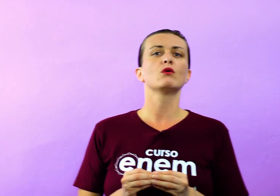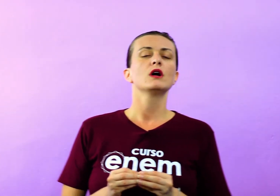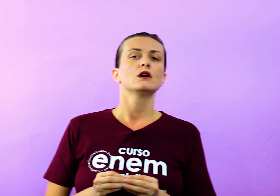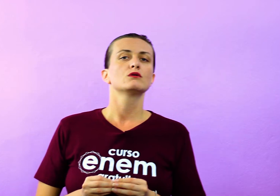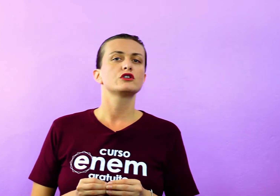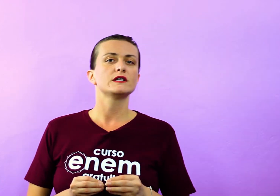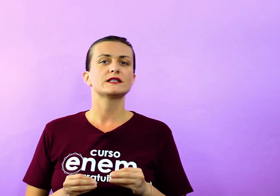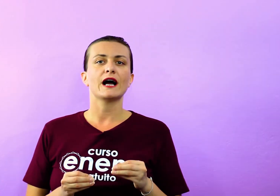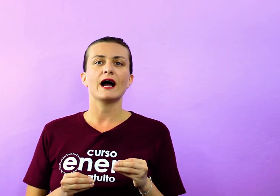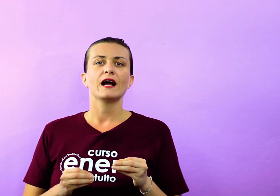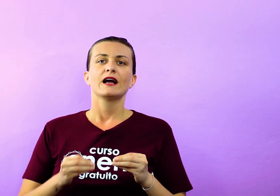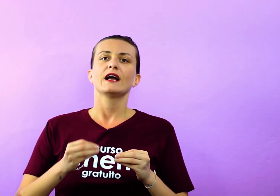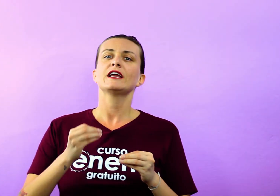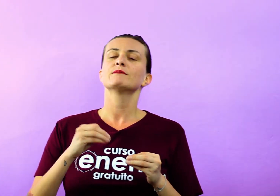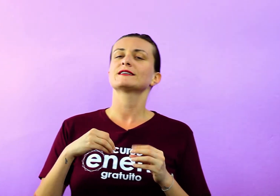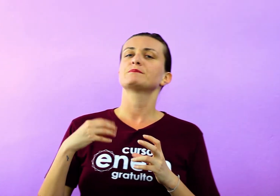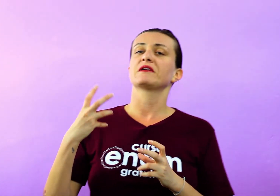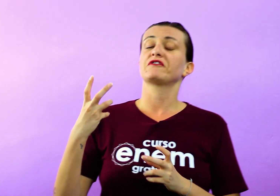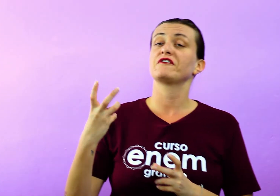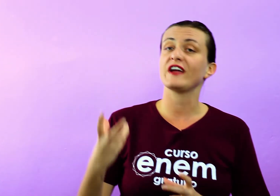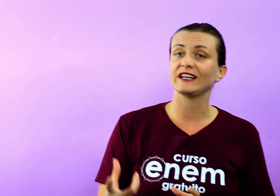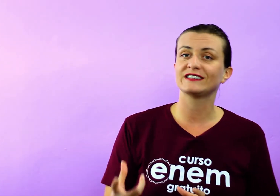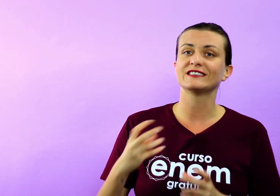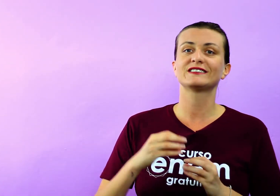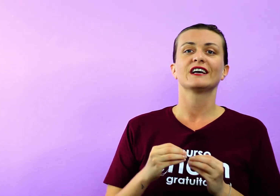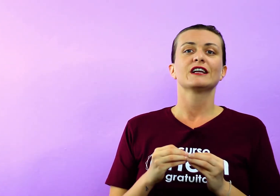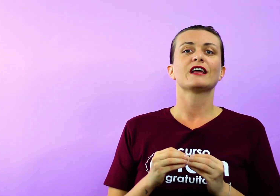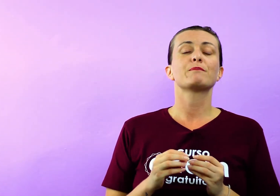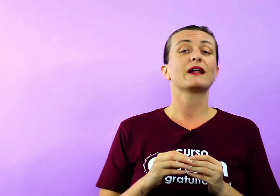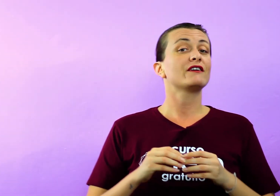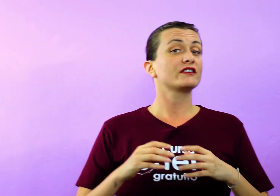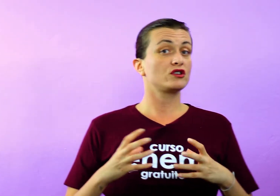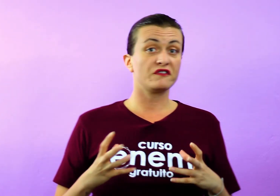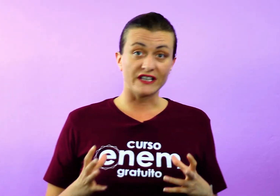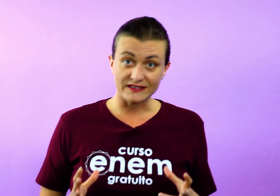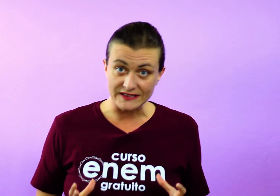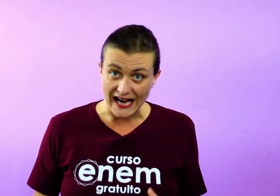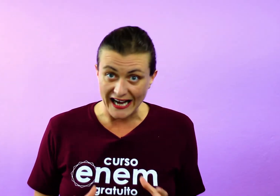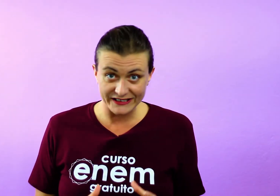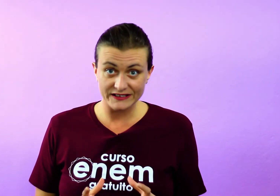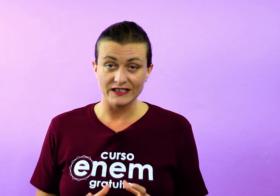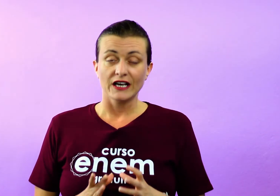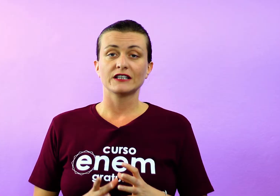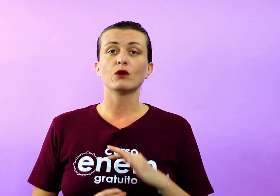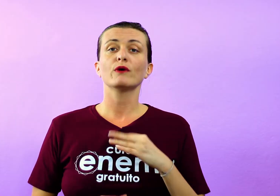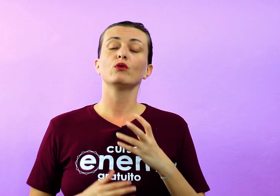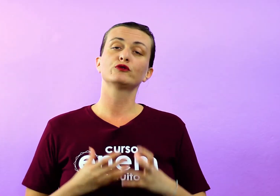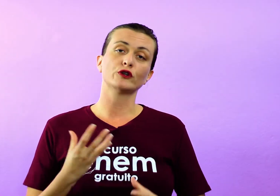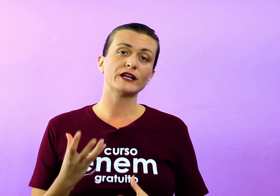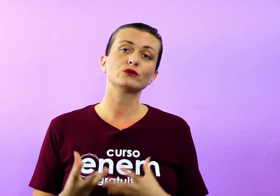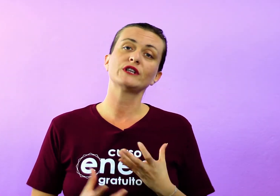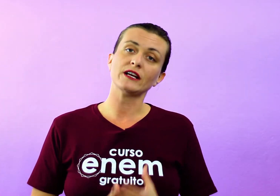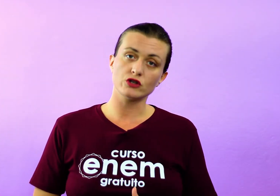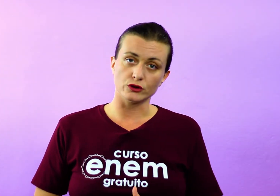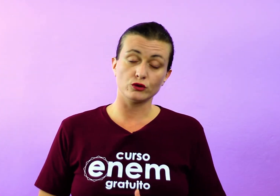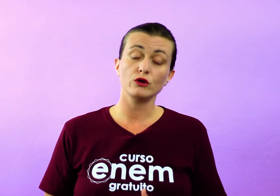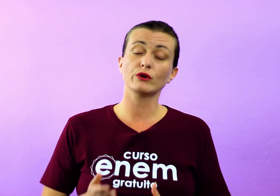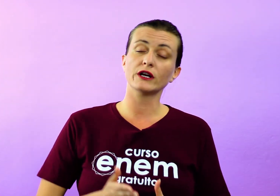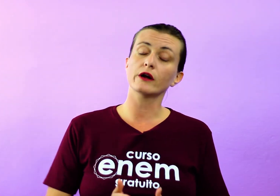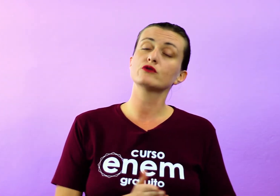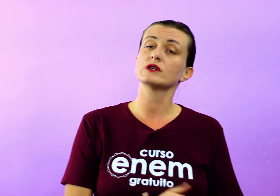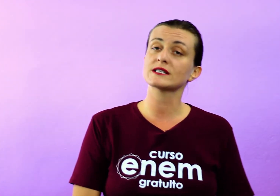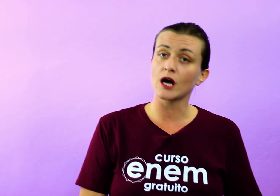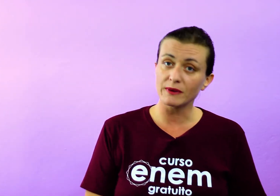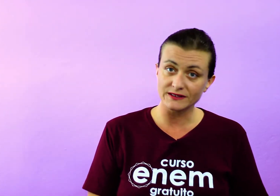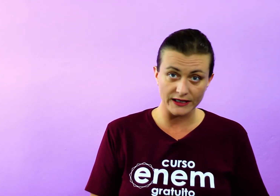consigam utilizar rimas perfeitas, palavras diferenciadas. Então, o soneto tem disso.